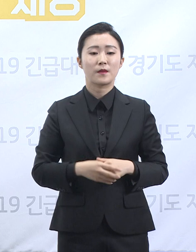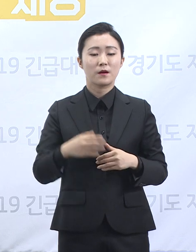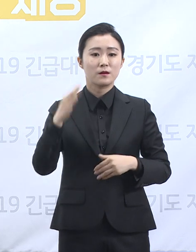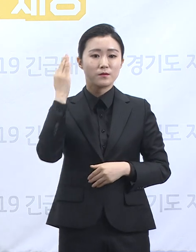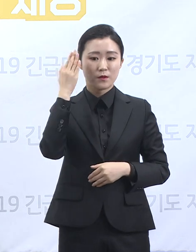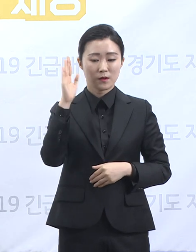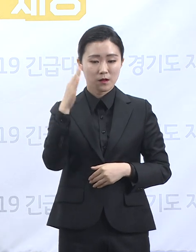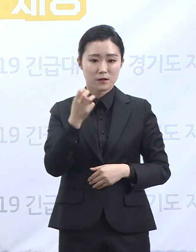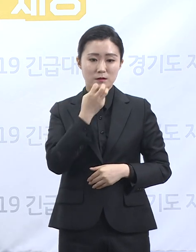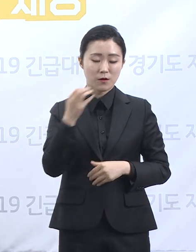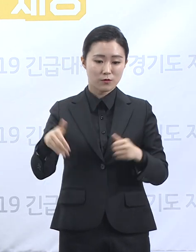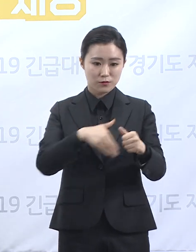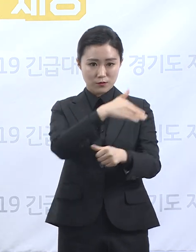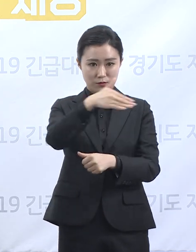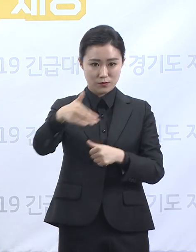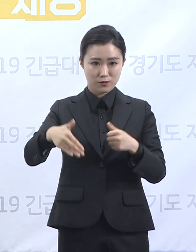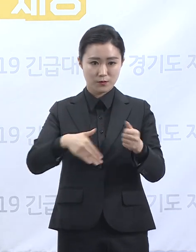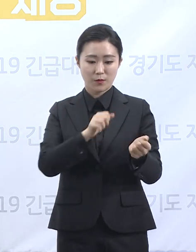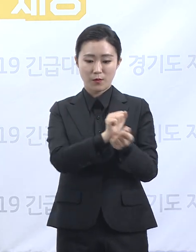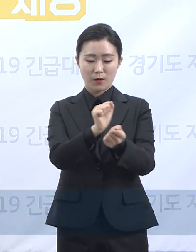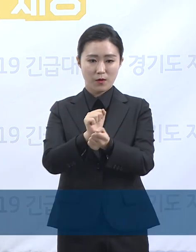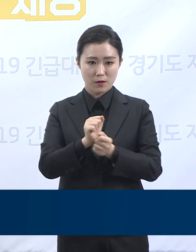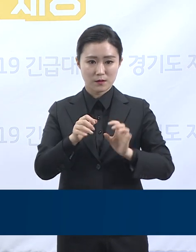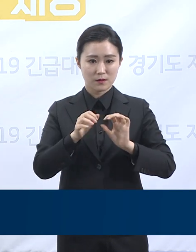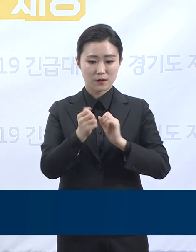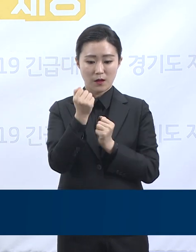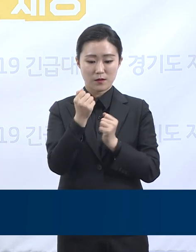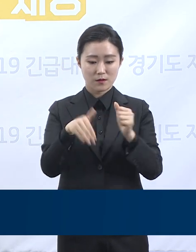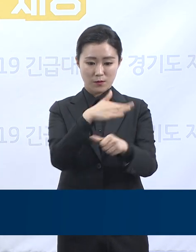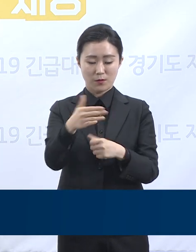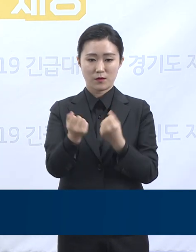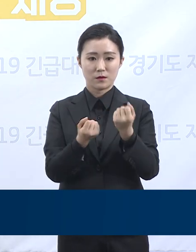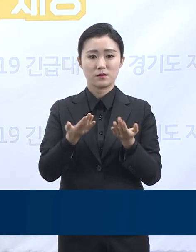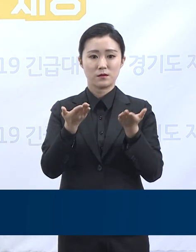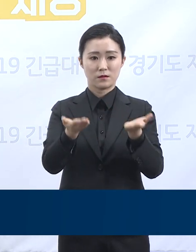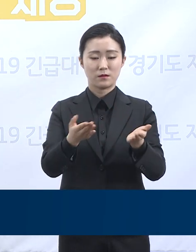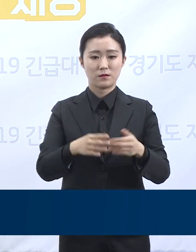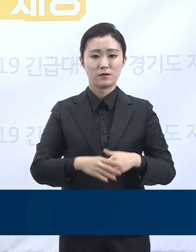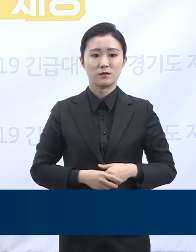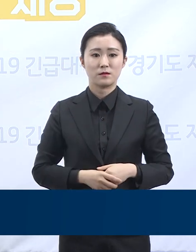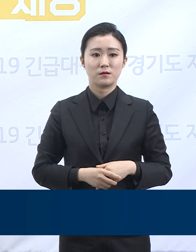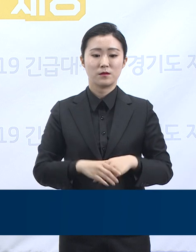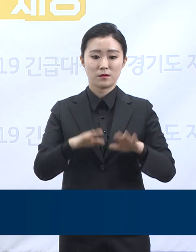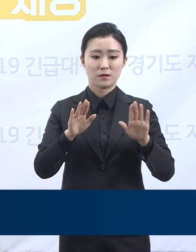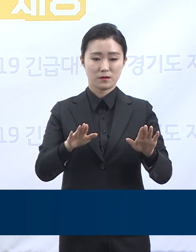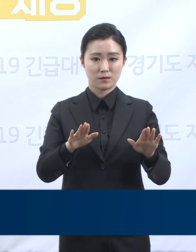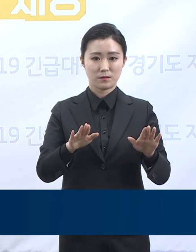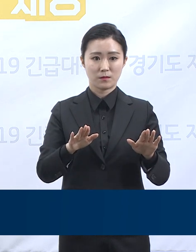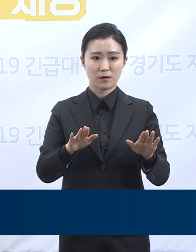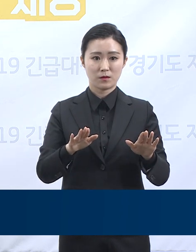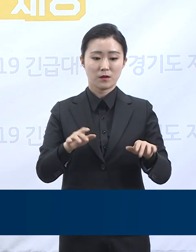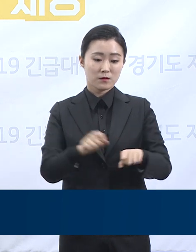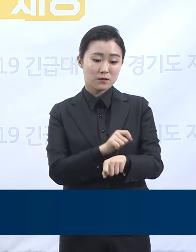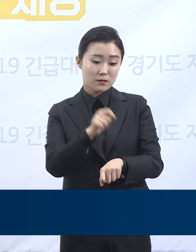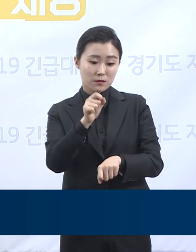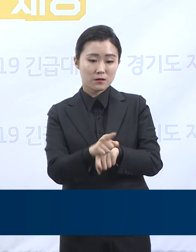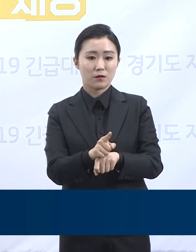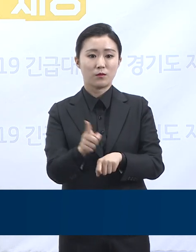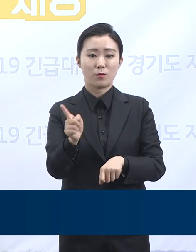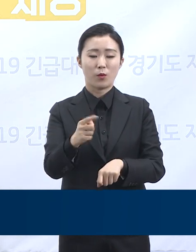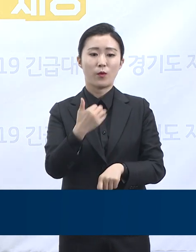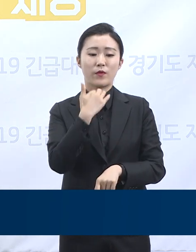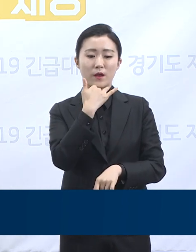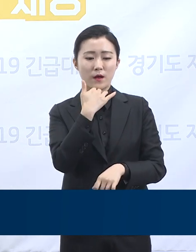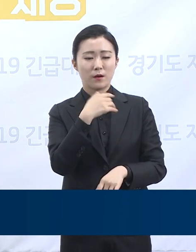도내 확진 특성에 대해 말씀드리겠습니다. 이번 수도권 유행의 뚜렷한 특성 중 하나는 고령자의 확진 비율이 높다는